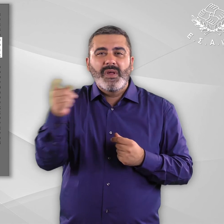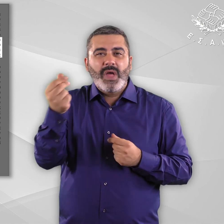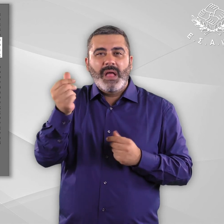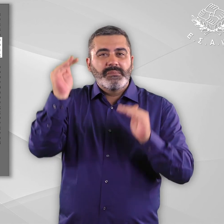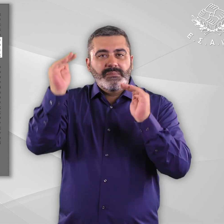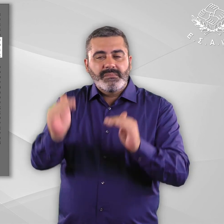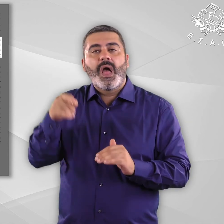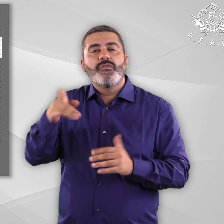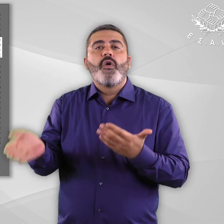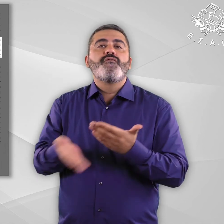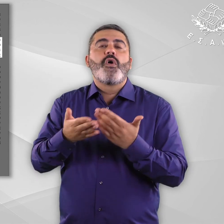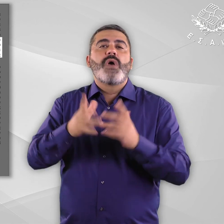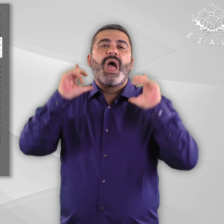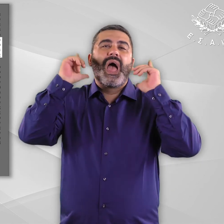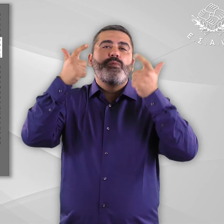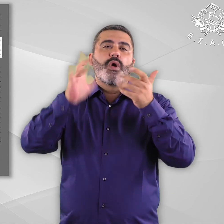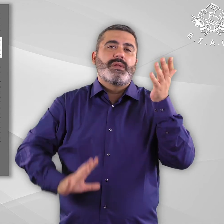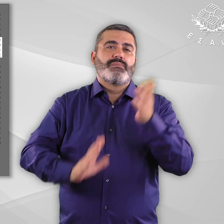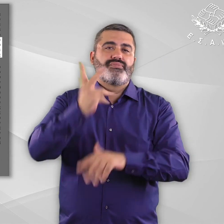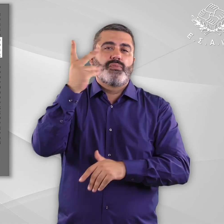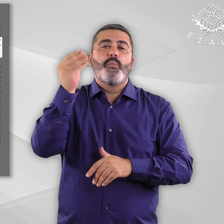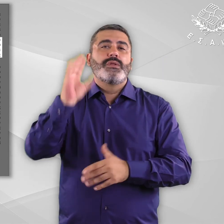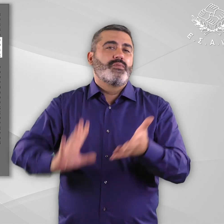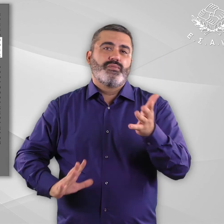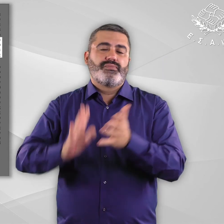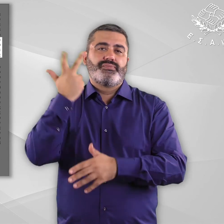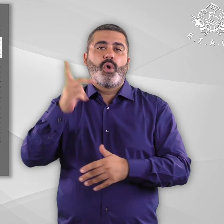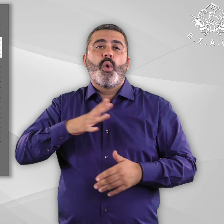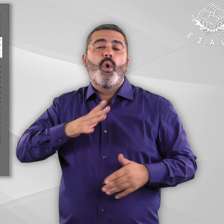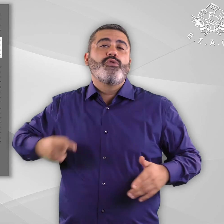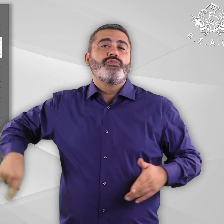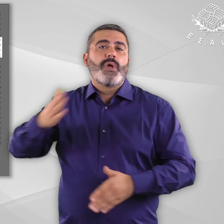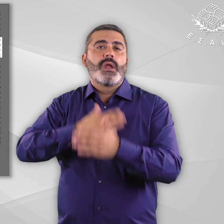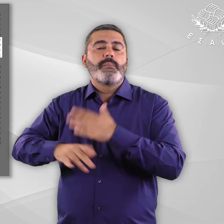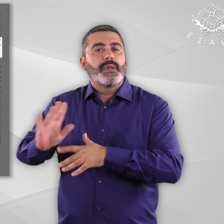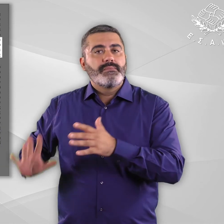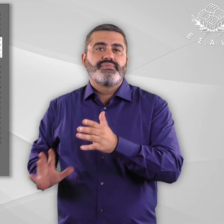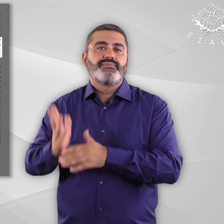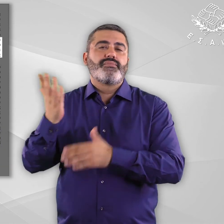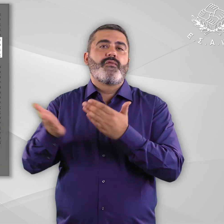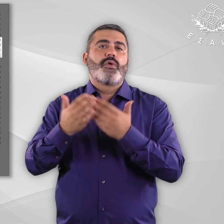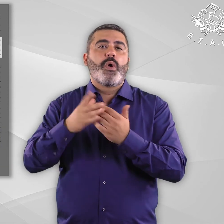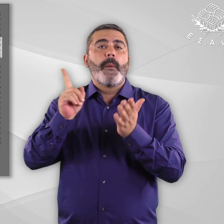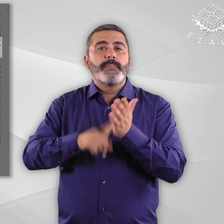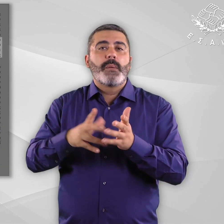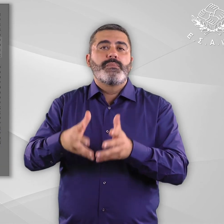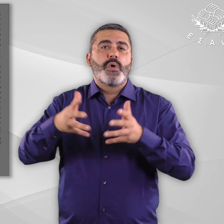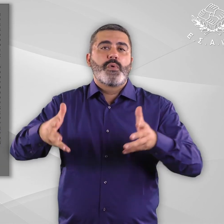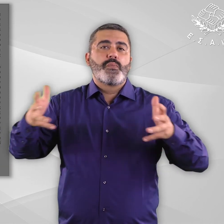πολιτισμού, οφελούν σημαντικά το κοινό με αναπηρία και πρέπει να διαβρινθούν και σε άλλους τομείς της πολιτιστικής παραγωγής. Τέλος